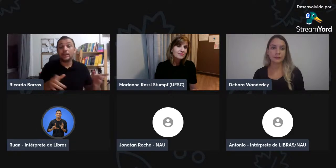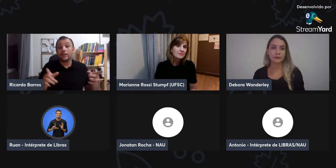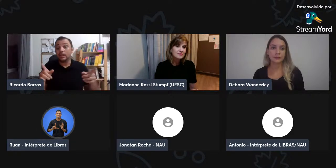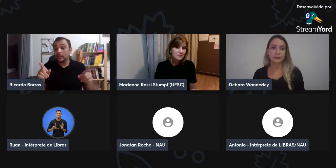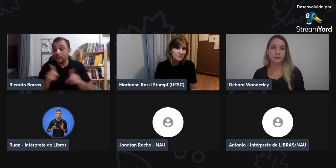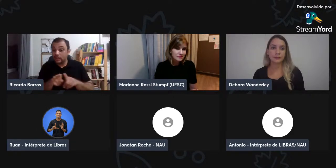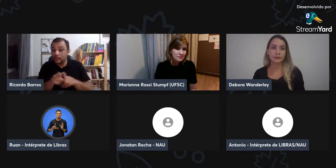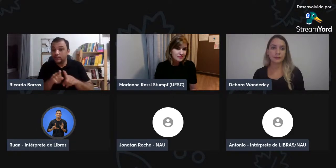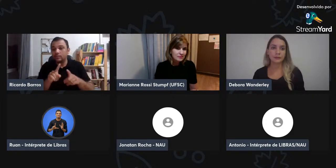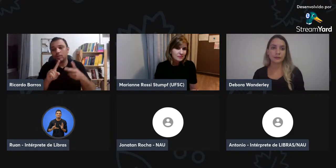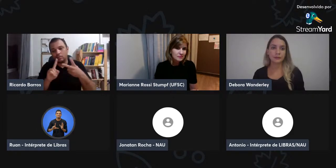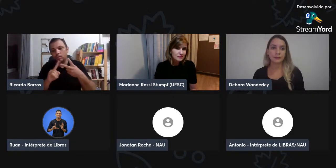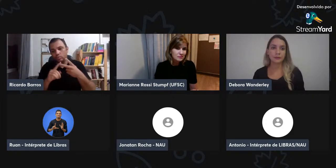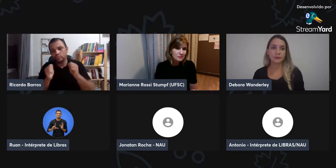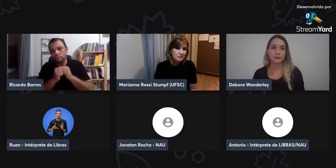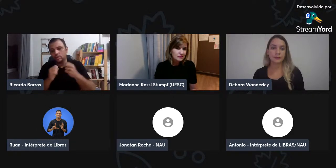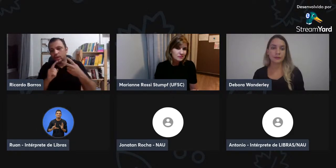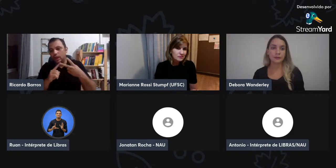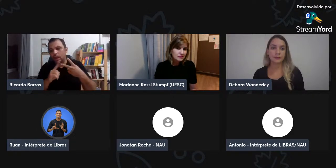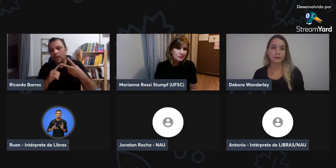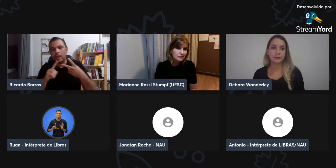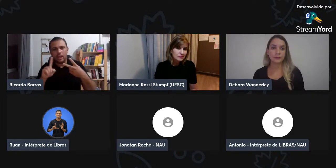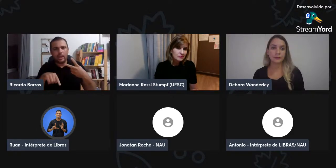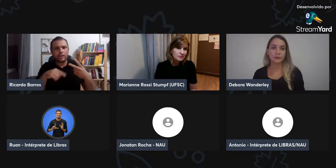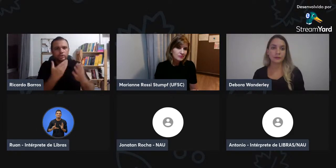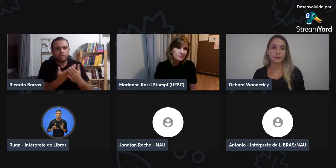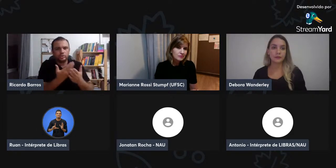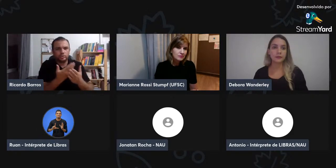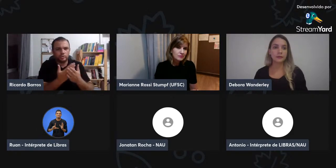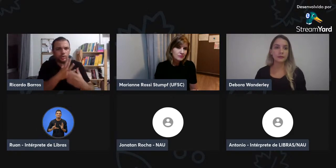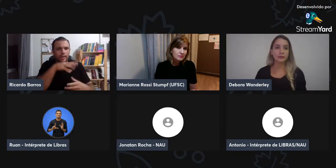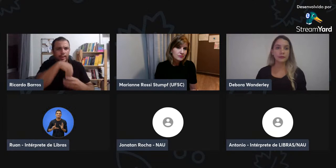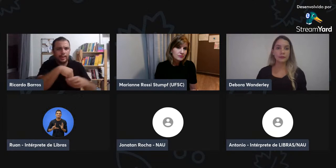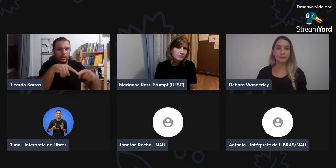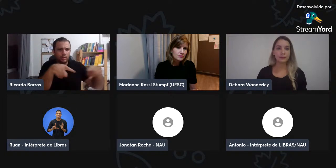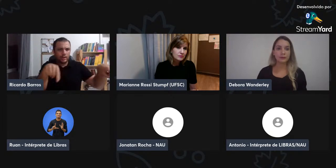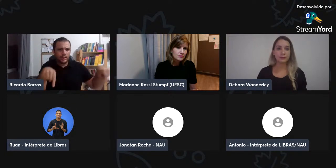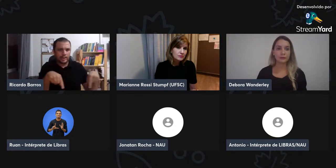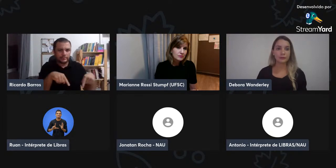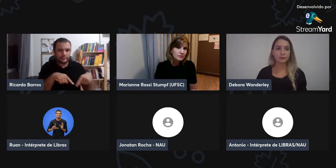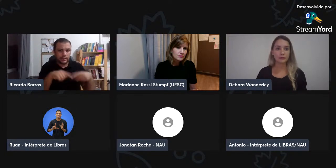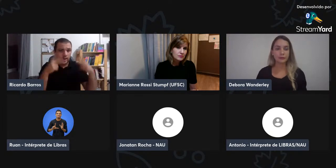com o comitante, aprender junto no SignWrite a língua de sinais?